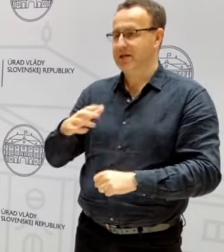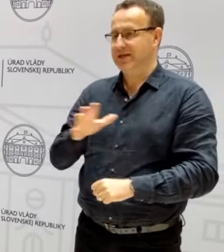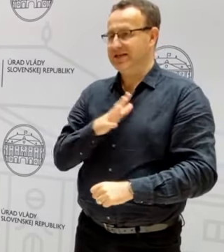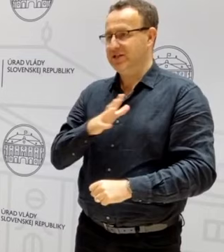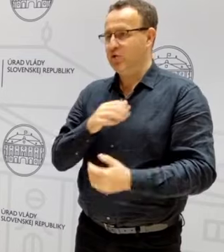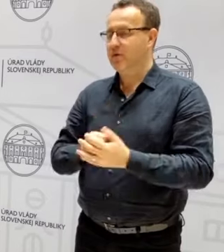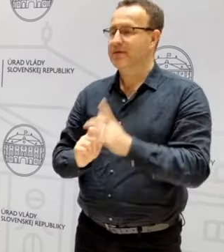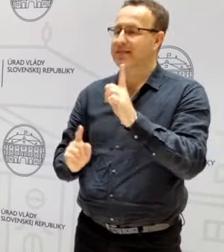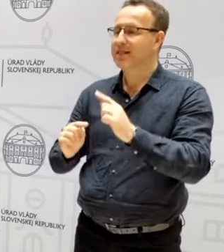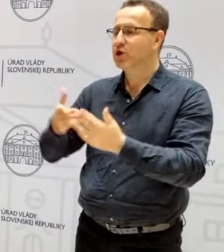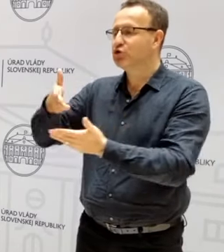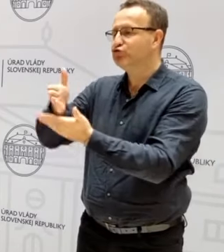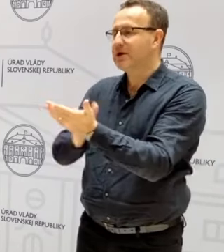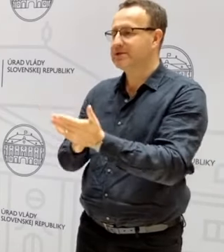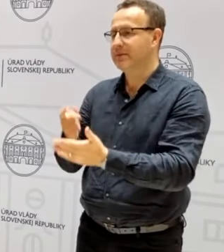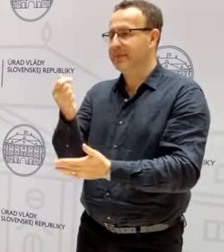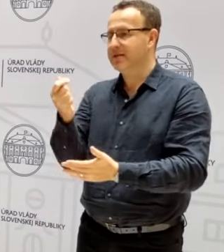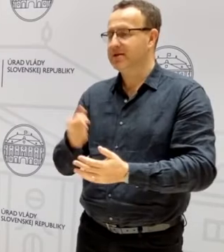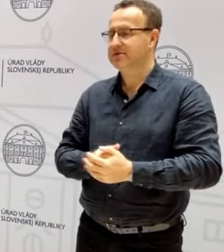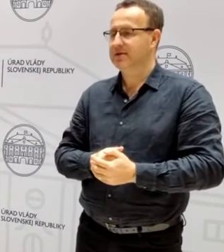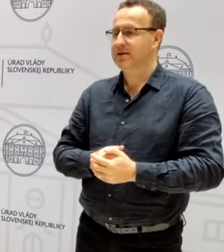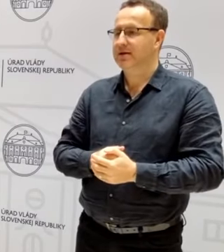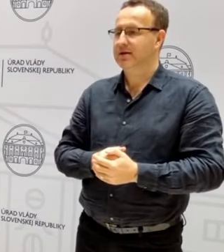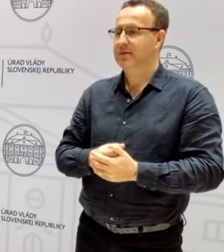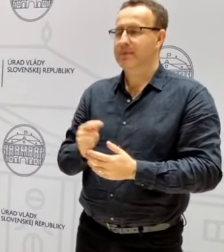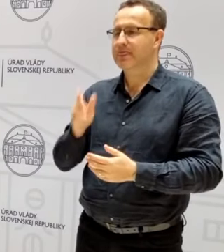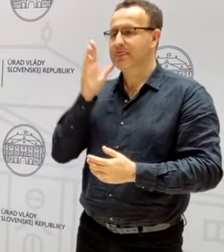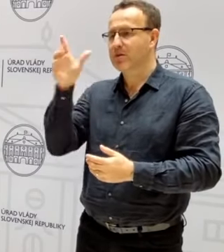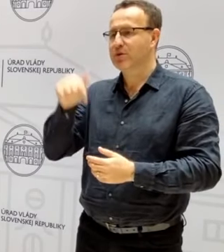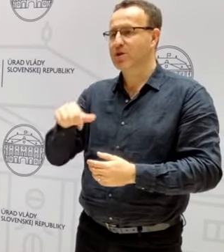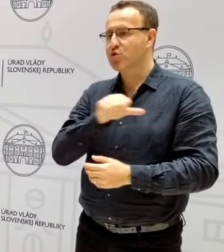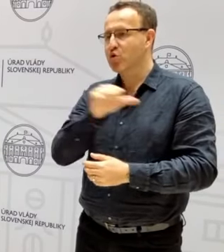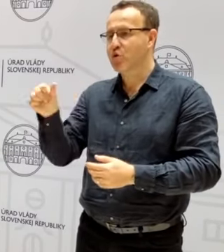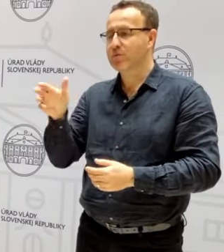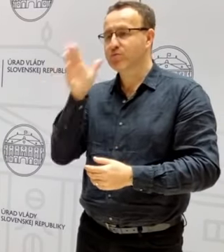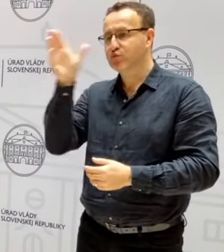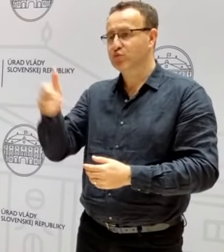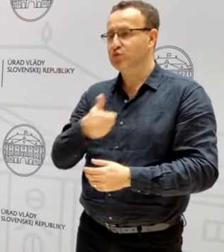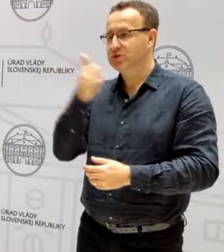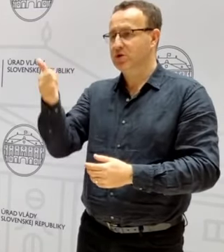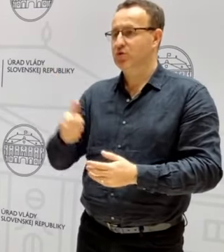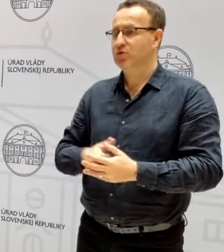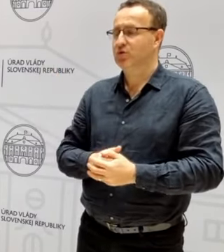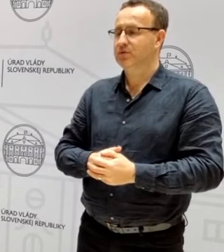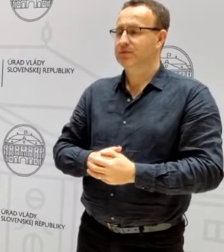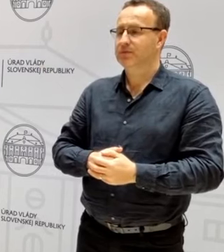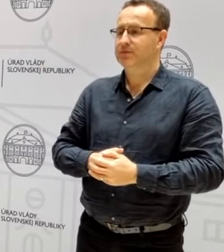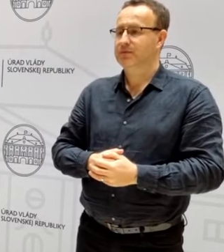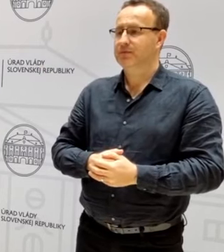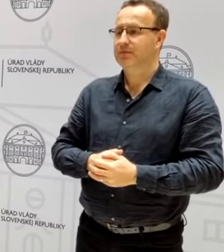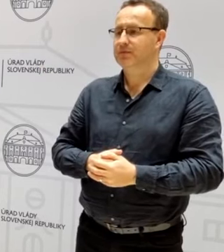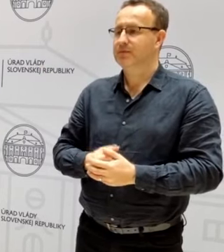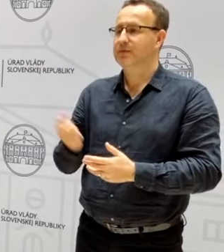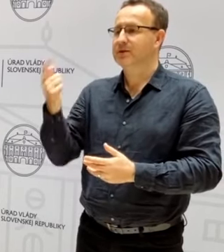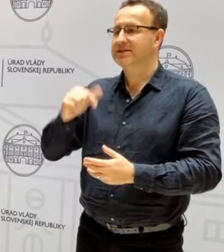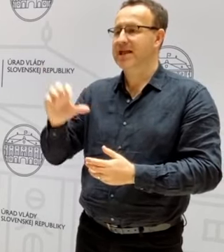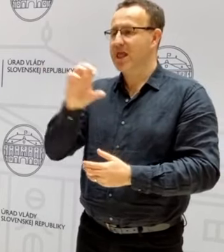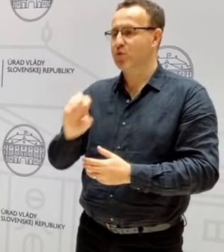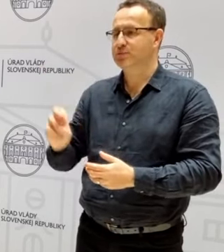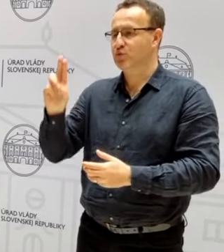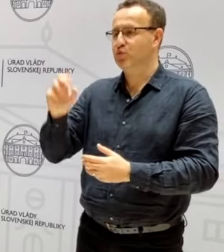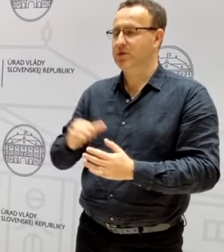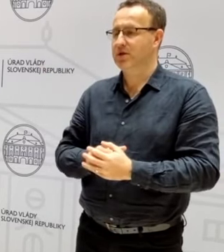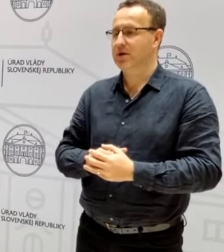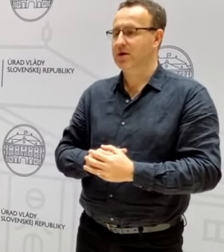že nejaká časť tých prostriedkov nám nebude v tomto roku alebo v budúcom roku zo strany Európskej